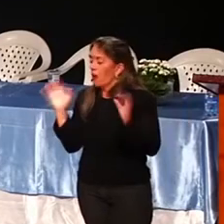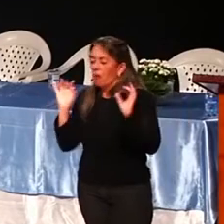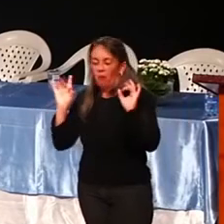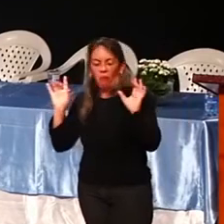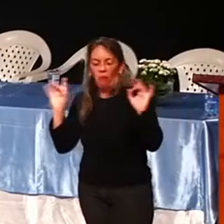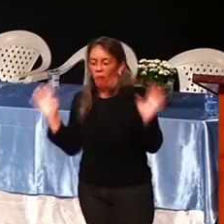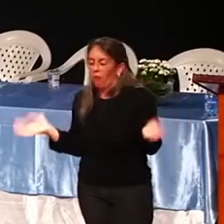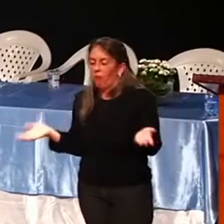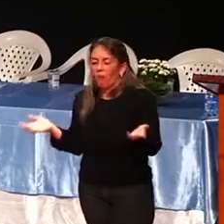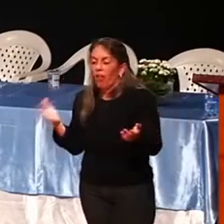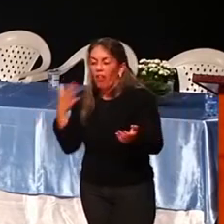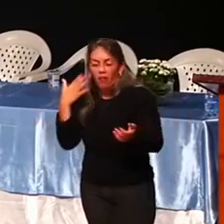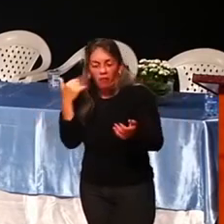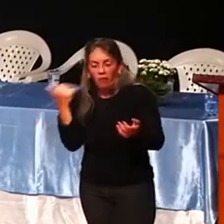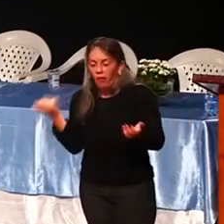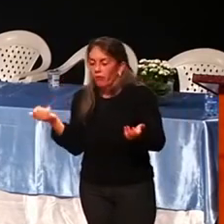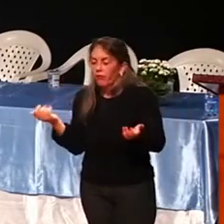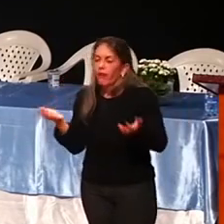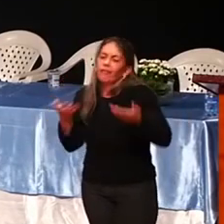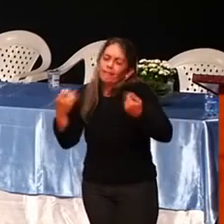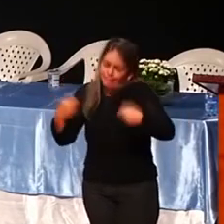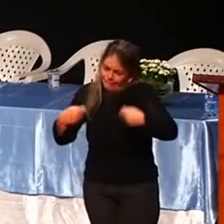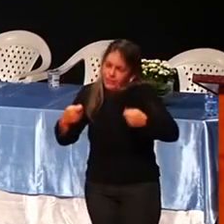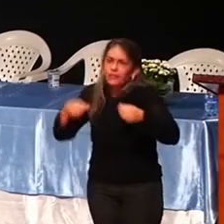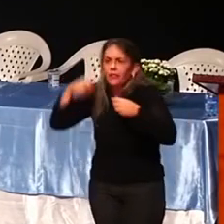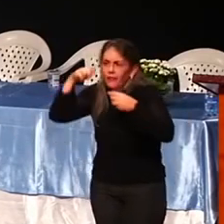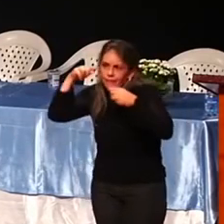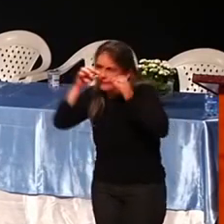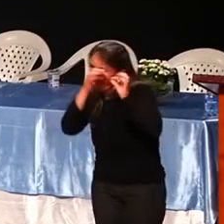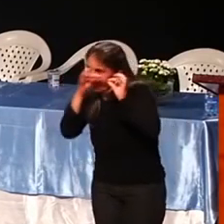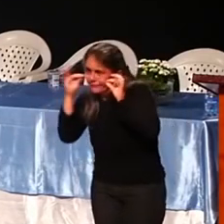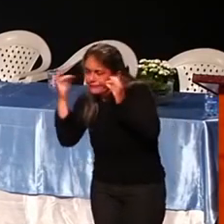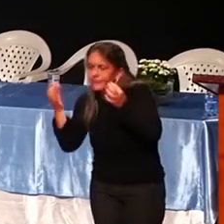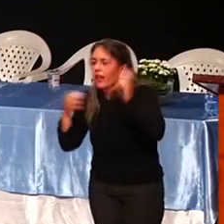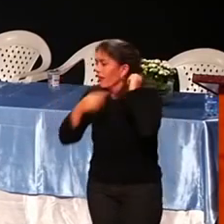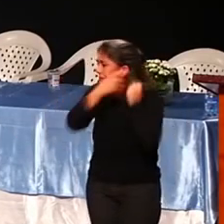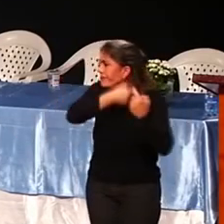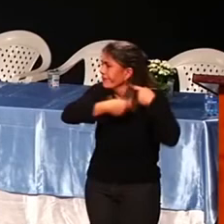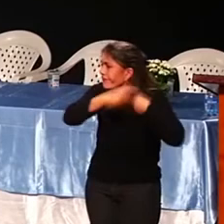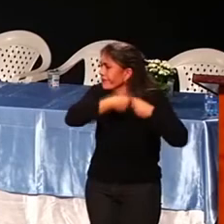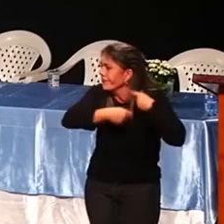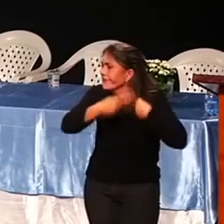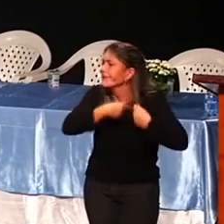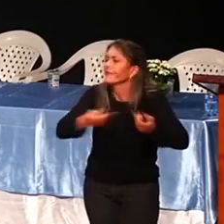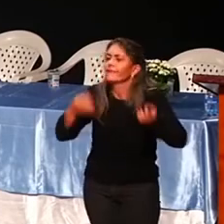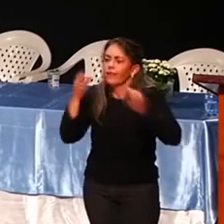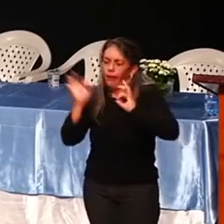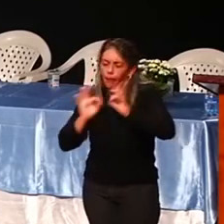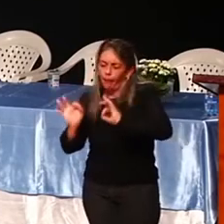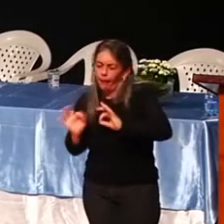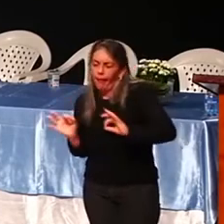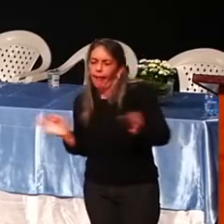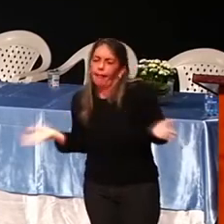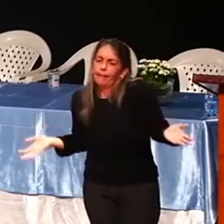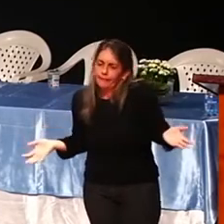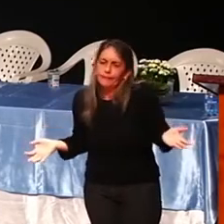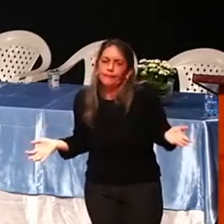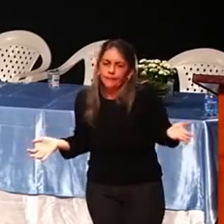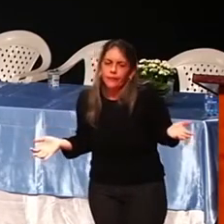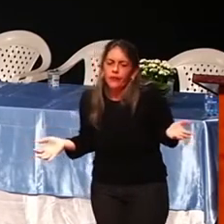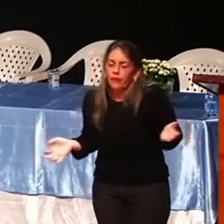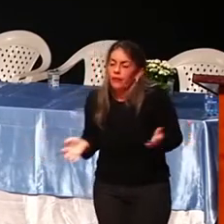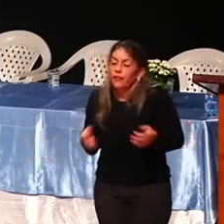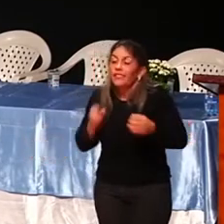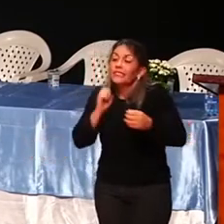É claro que vai ter que passar um rímel, um gloss, fazer uma progressiva, vai dar um trato na peruca, por quê? Agora se